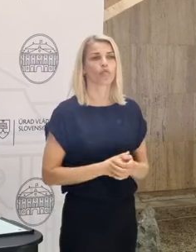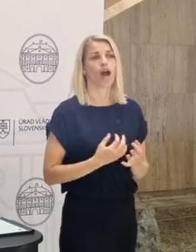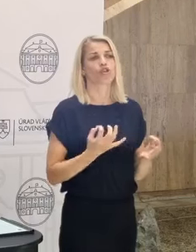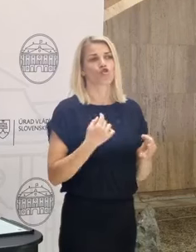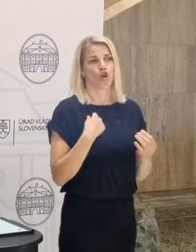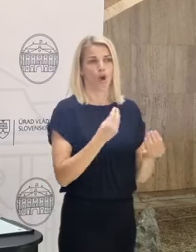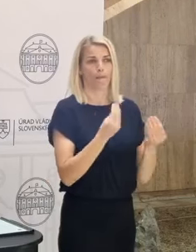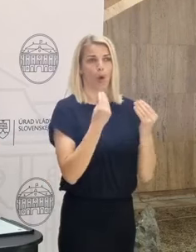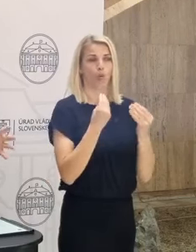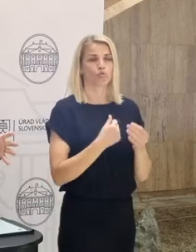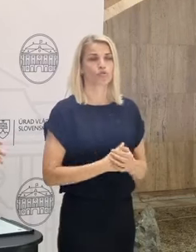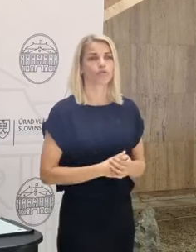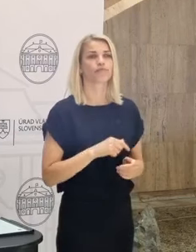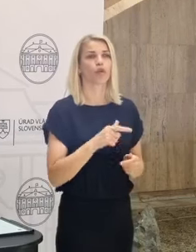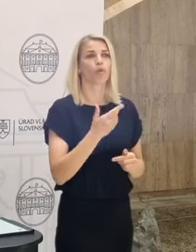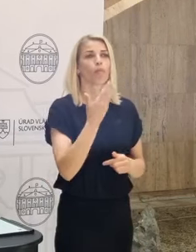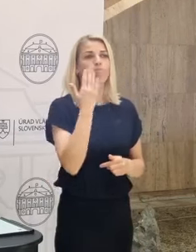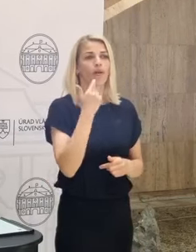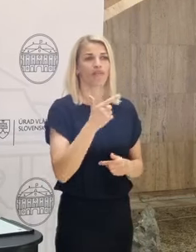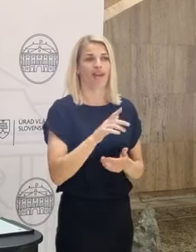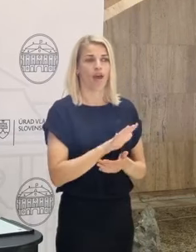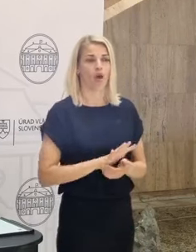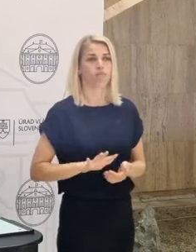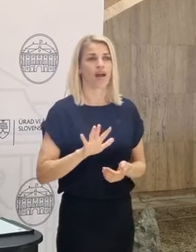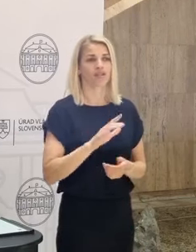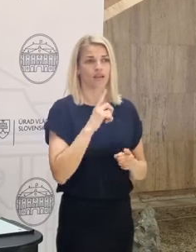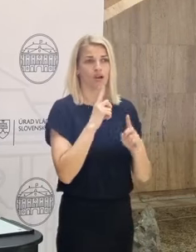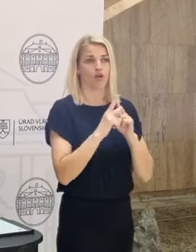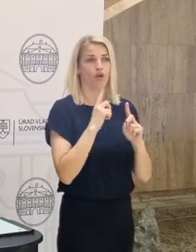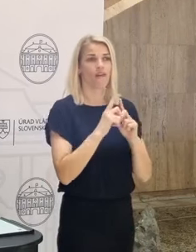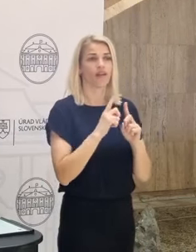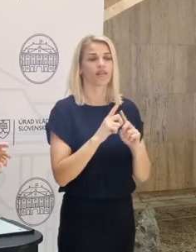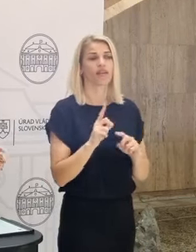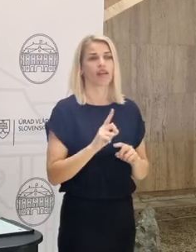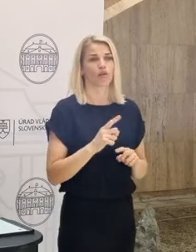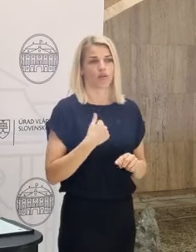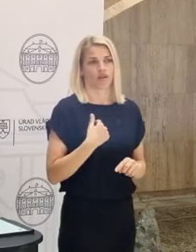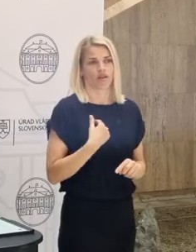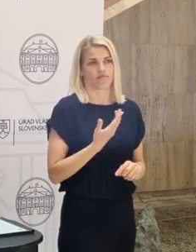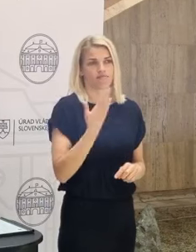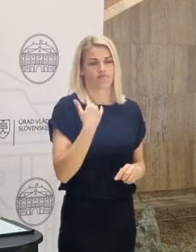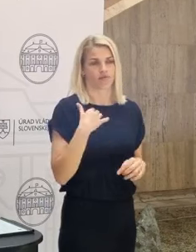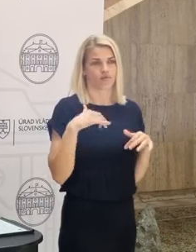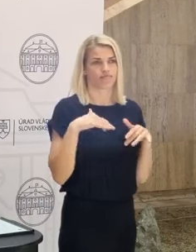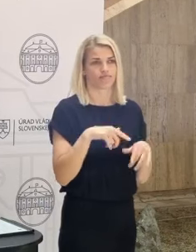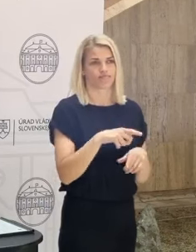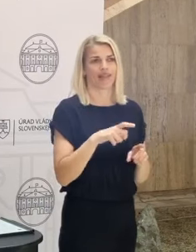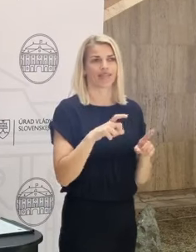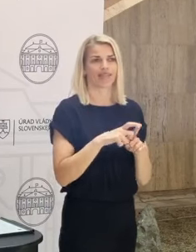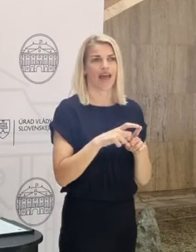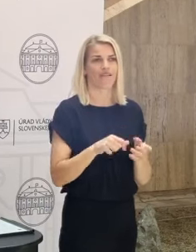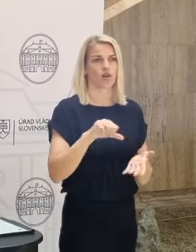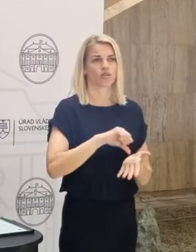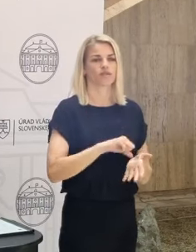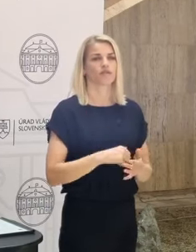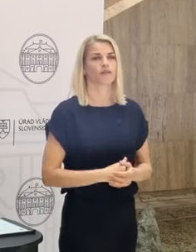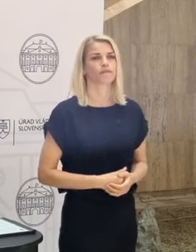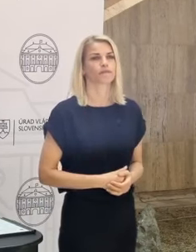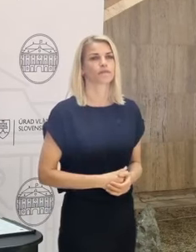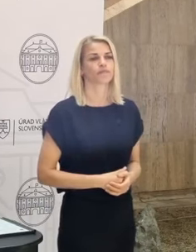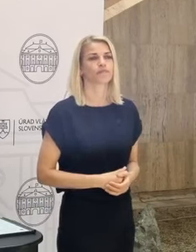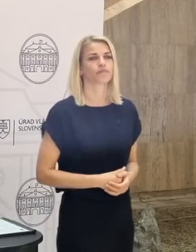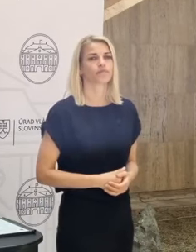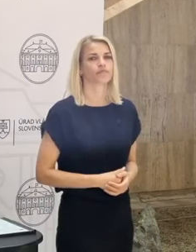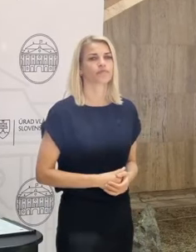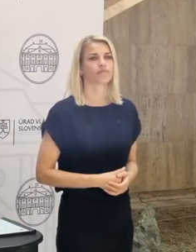čoho sa poučiť. Takže toto boli také dve oblasti rokovaní, ktoré som absolvoval v Davose. Nech sa páči.